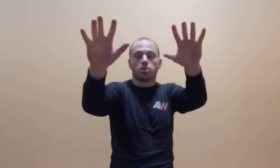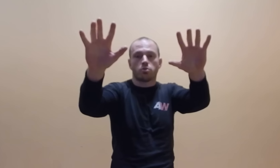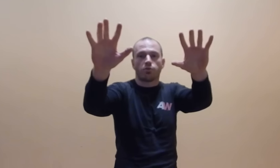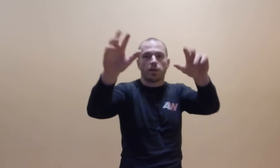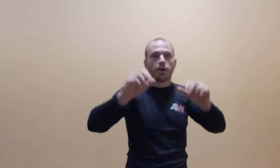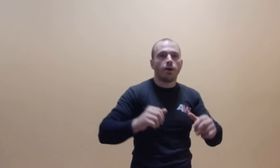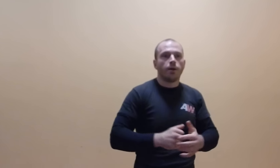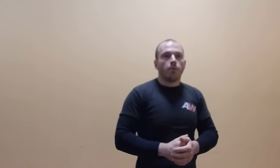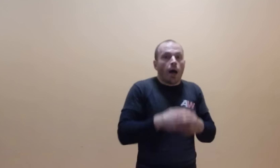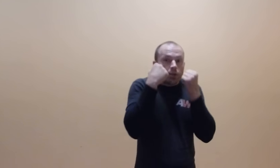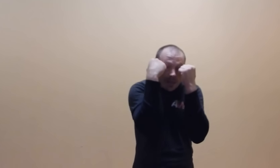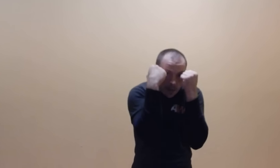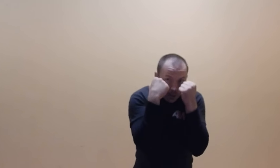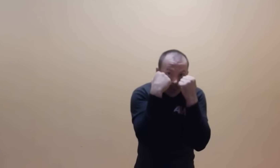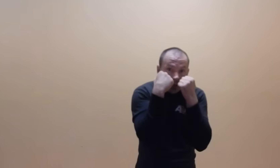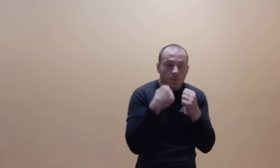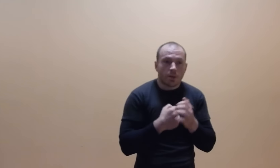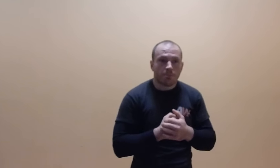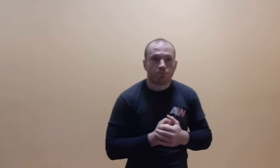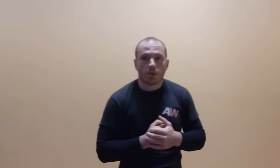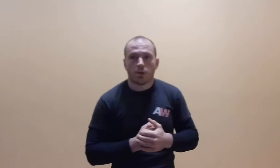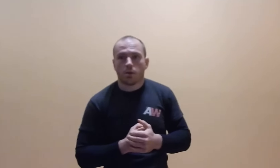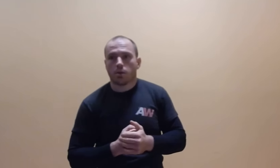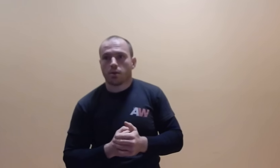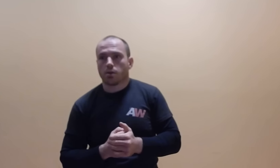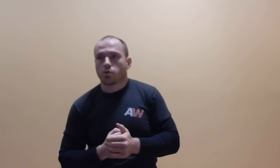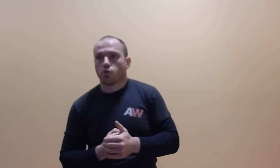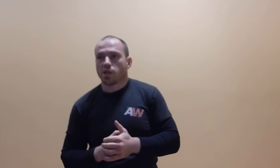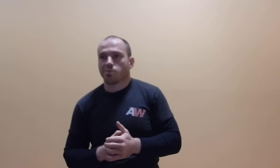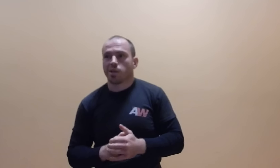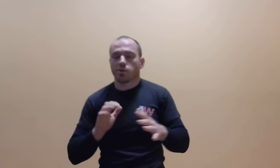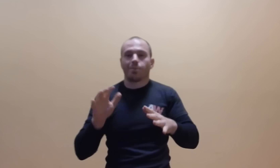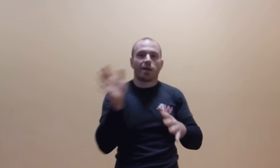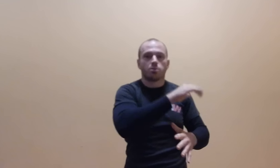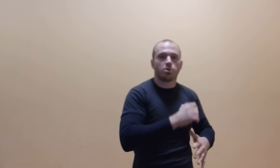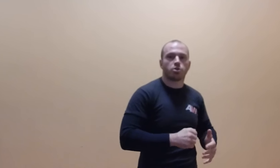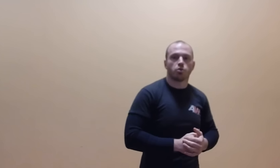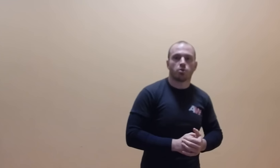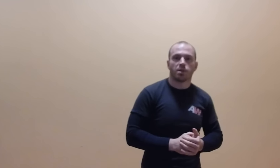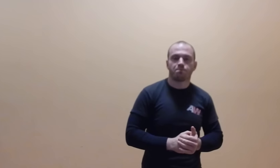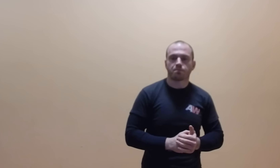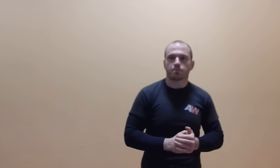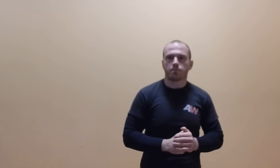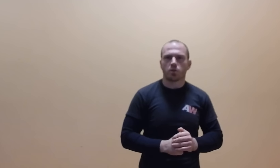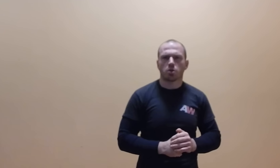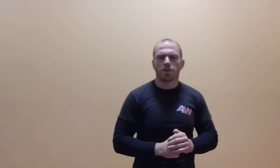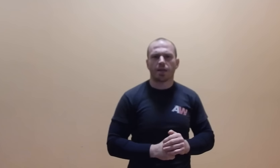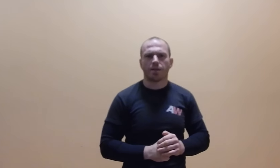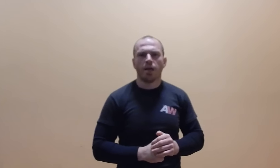ona jest tu otwarna, a nie taka skulona, zamknięta, o samej gardzie będzie jeszcze osobne nagrania,